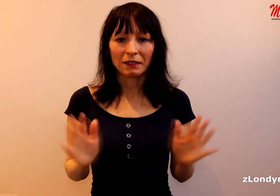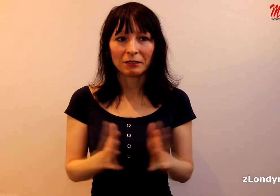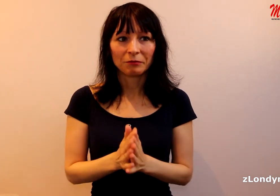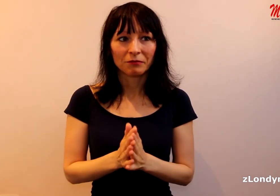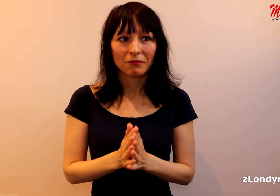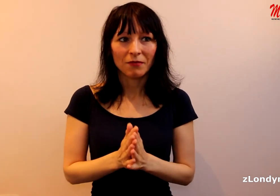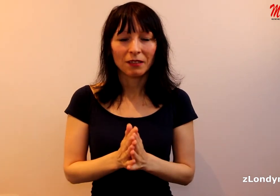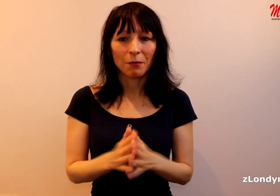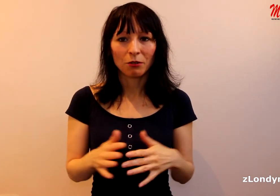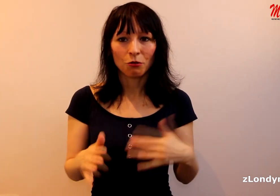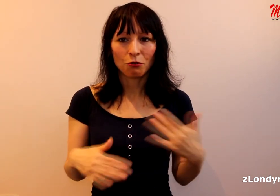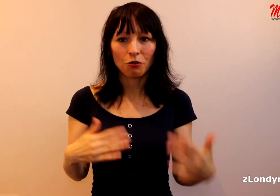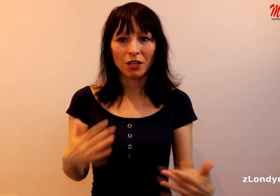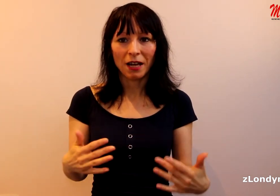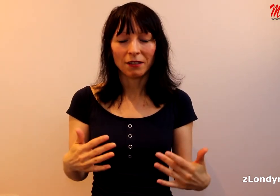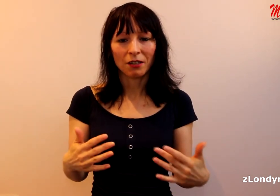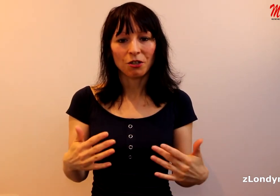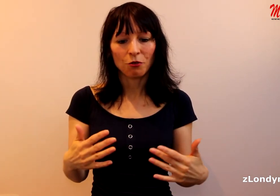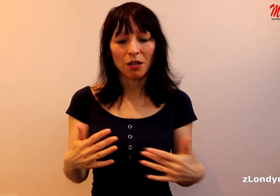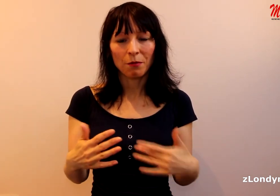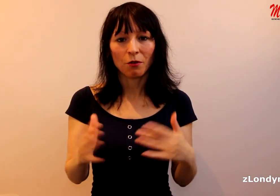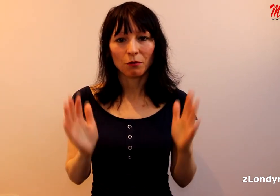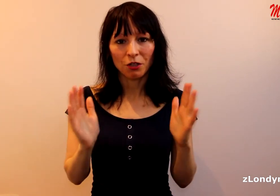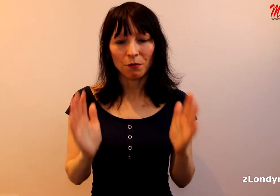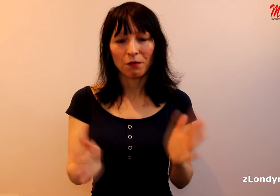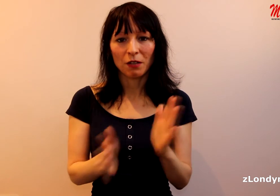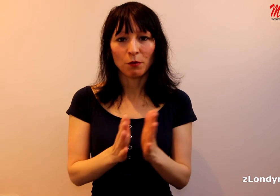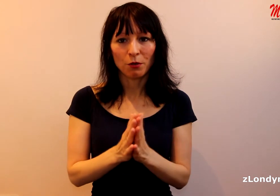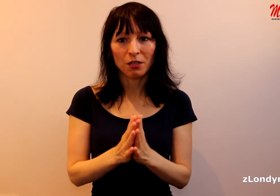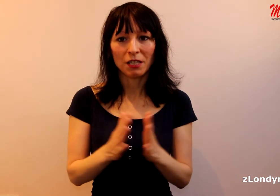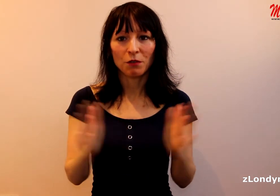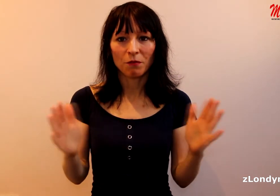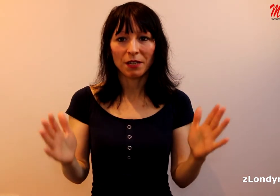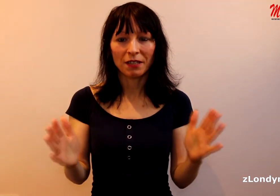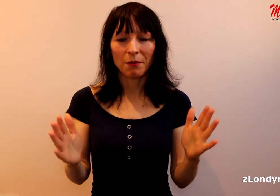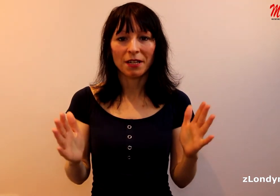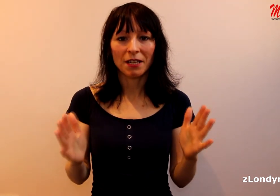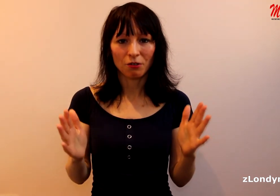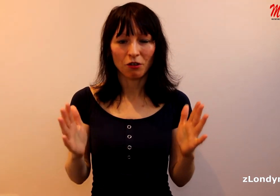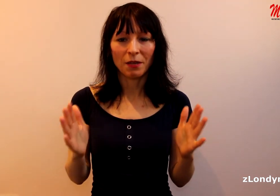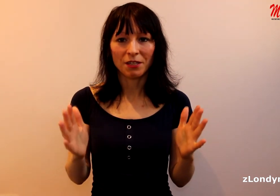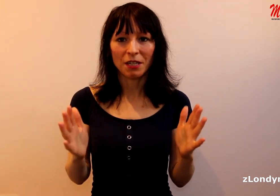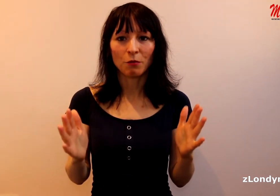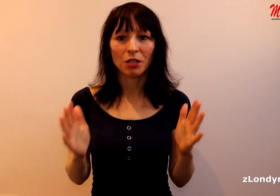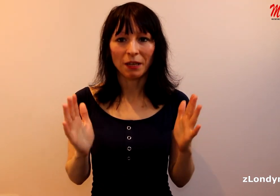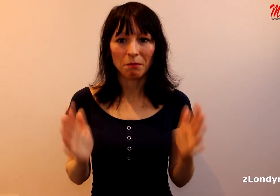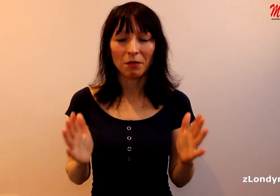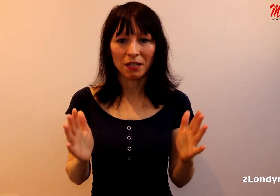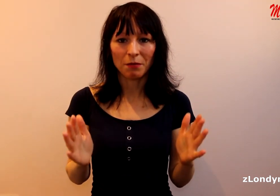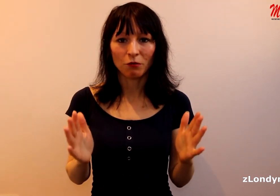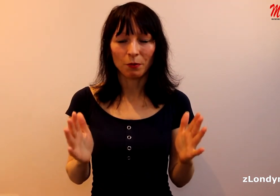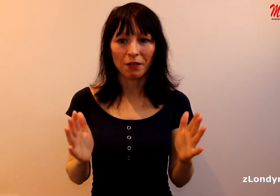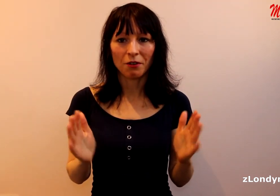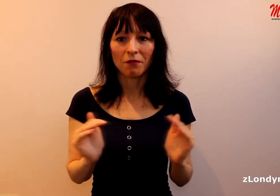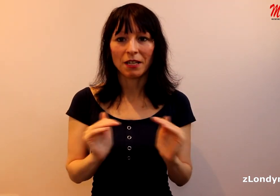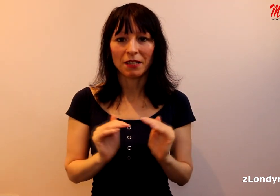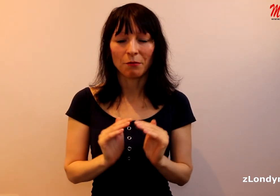tam je to trošku čekáte, takže možná by bylo, takže bych vás poprosila, spíš vybírejte média z toho mainstreamu, protože tam by měly být úplně vyrovnaní ti